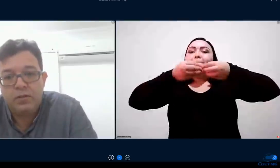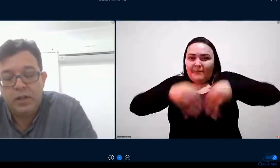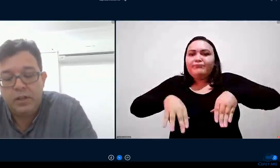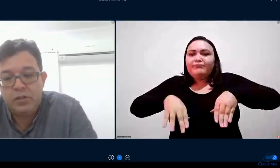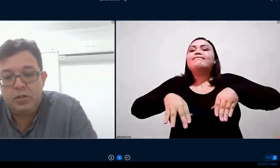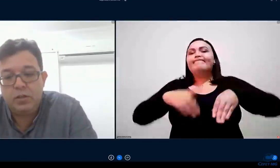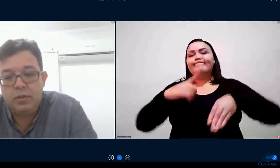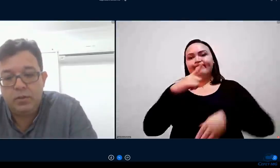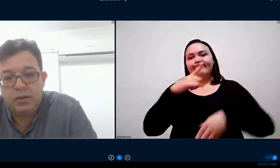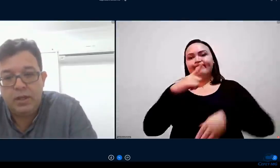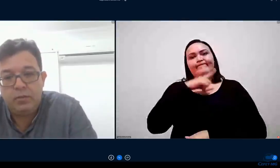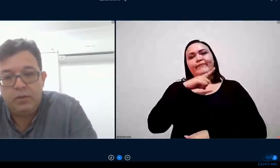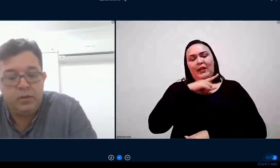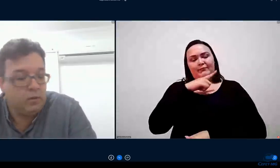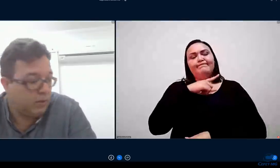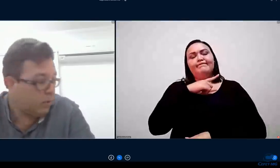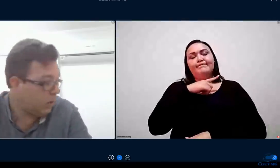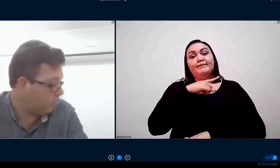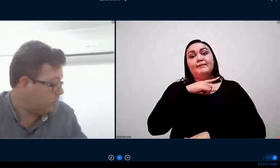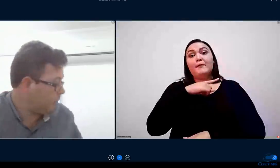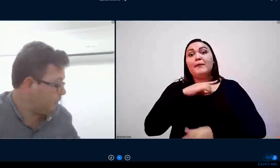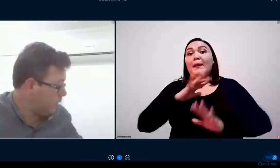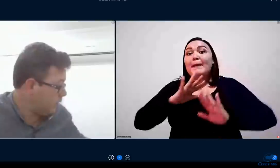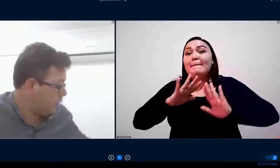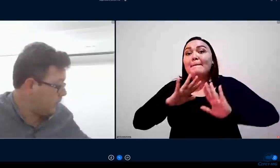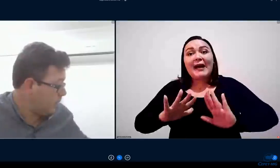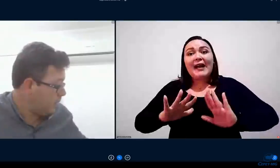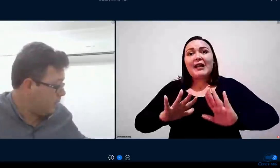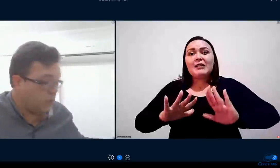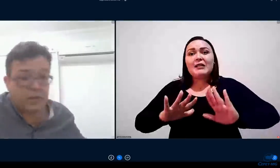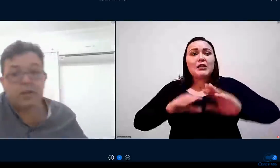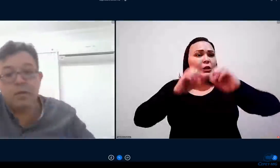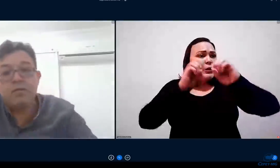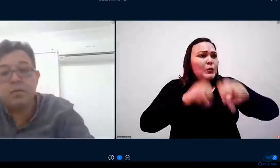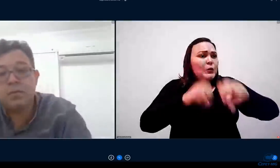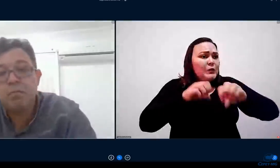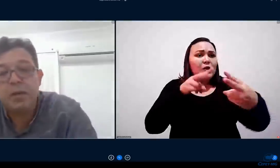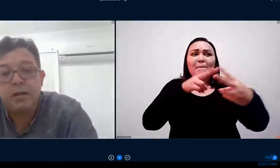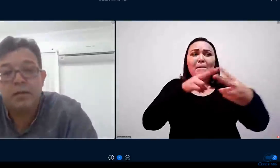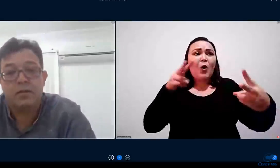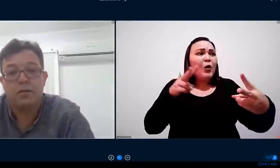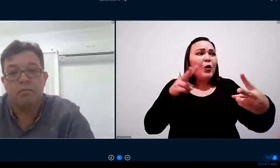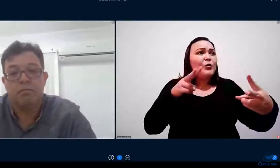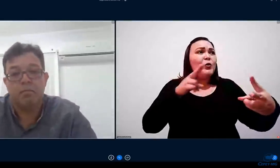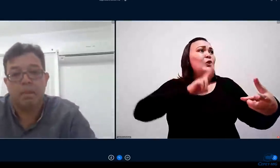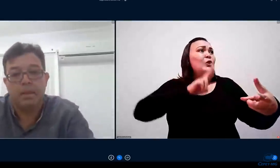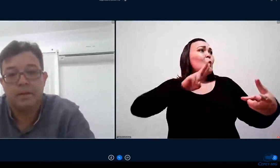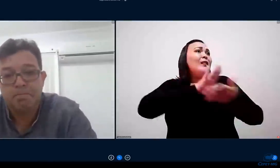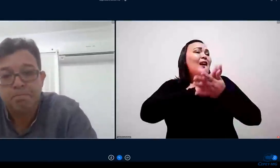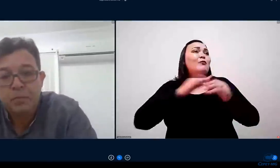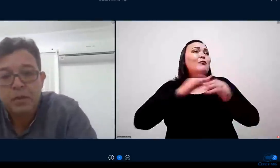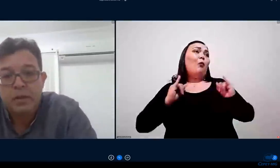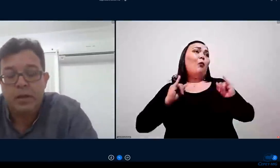só que se a gente não adotar o ensino remoto nós também vamos ter perdas